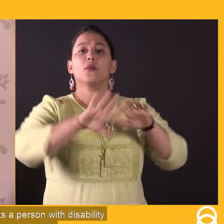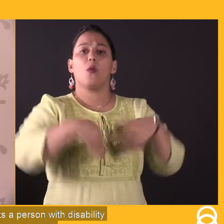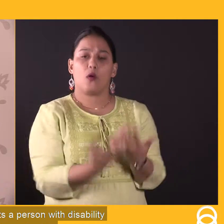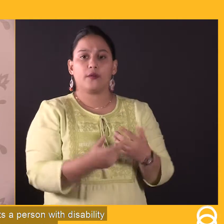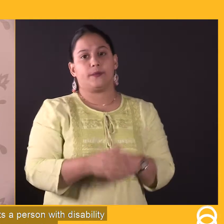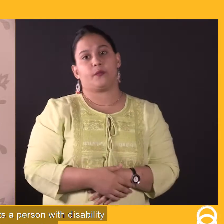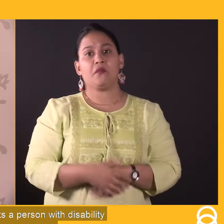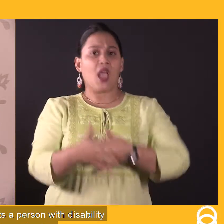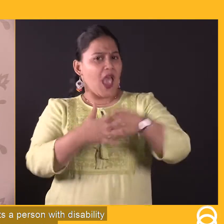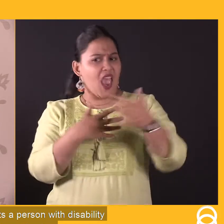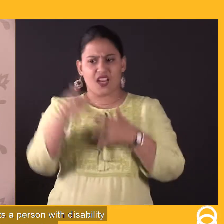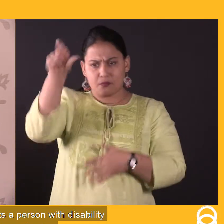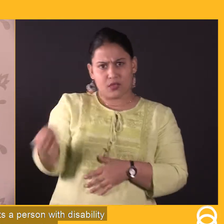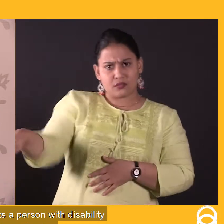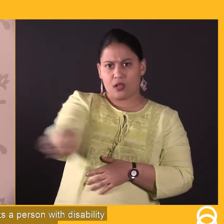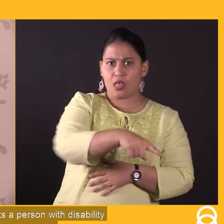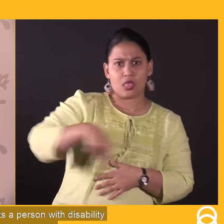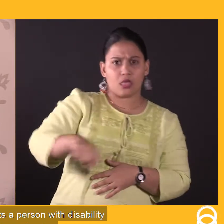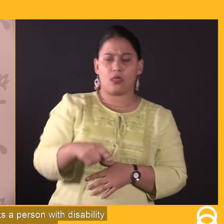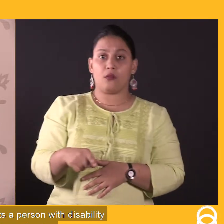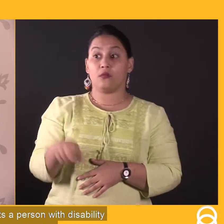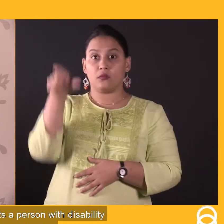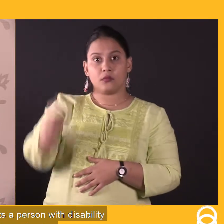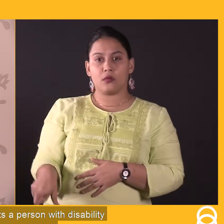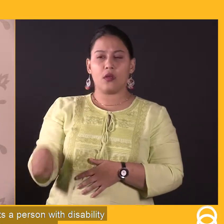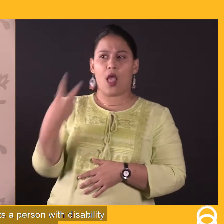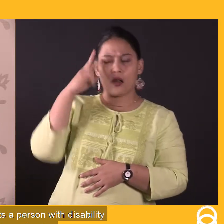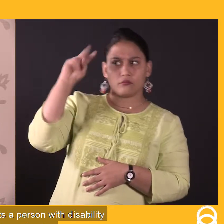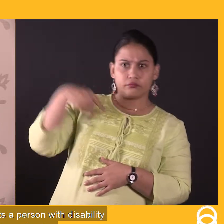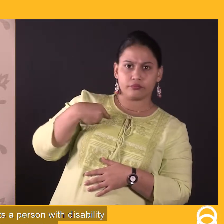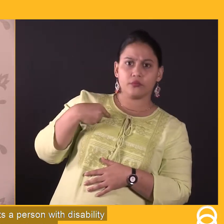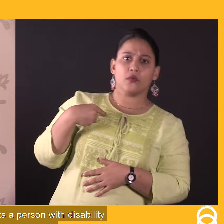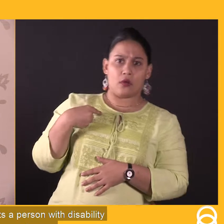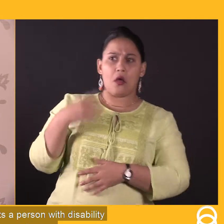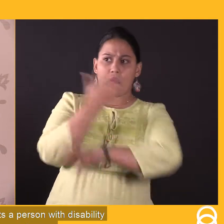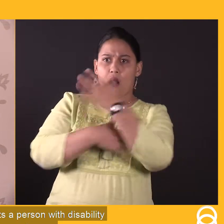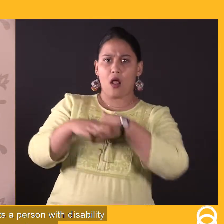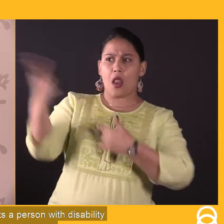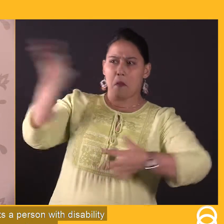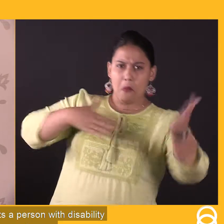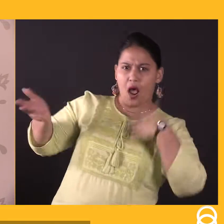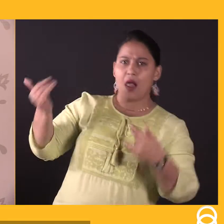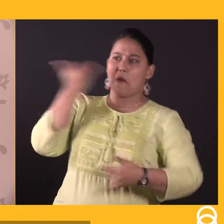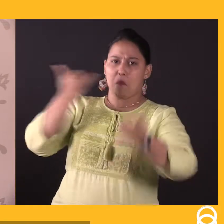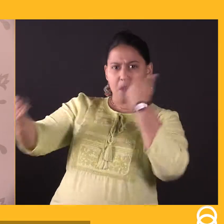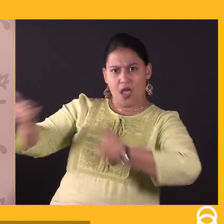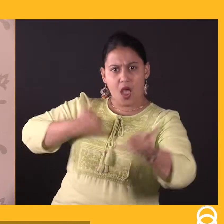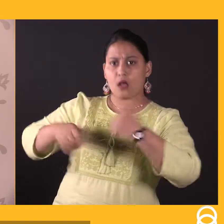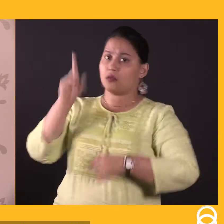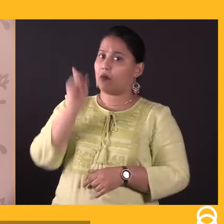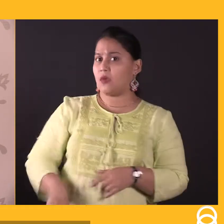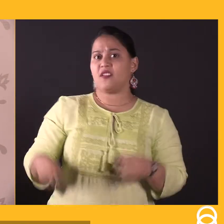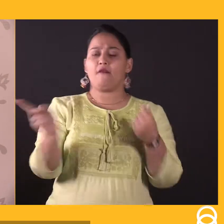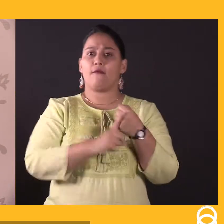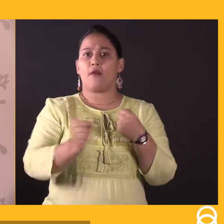व्यक्ति जान पूछ कर किसी सार्विजी द्रिश्टी के स्थान पर किसी विकलांग व्यक्ति को अपमानित करता है तो ये अप्राद है